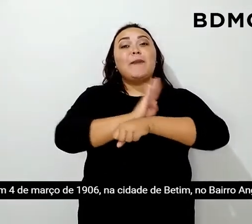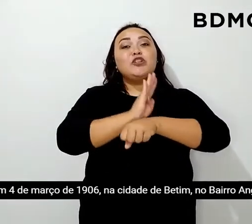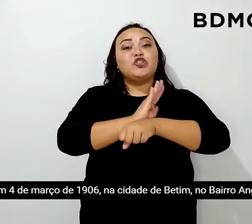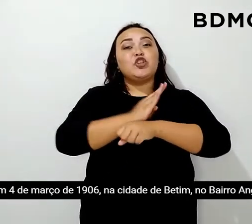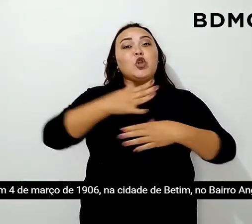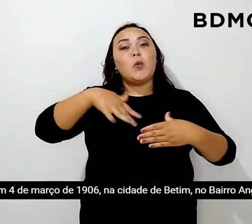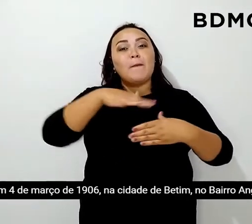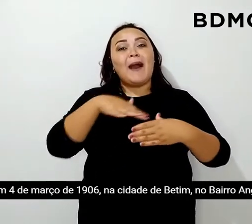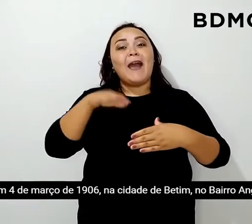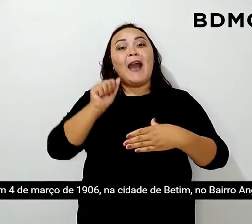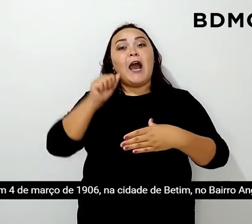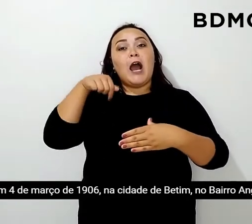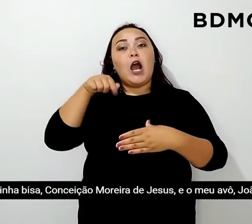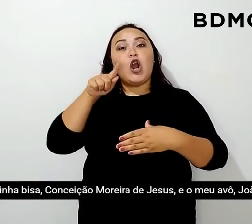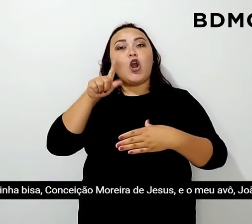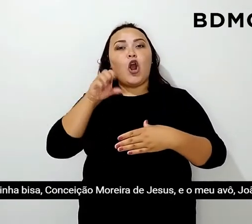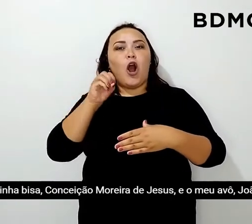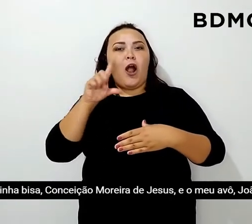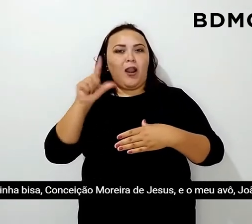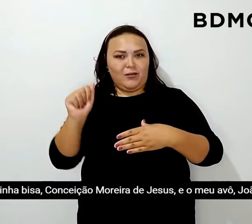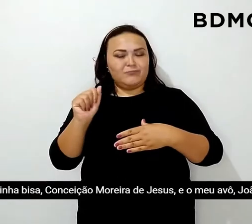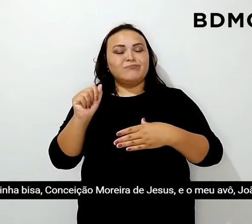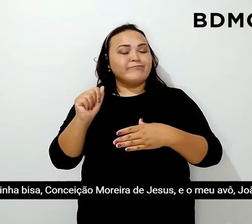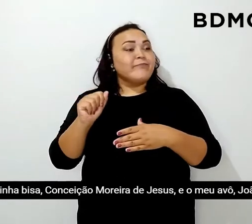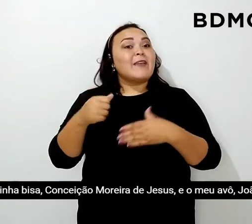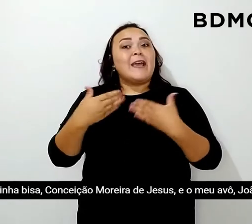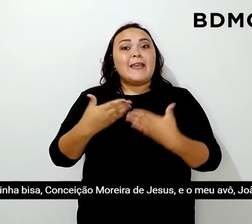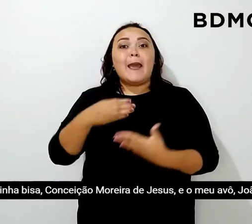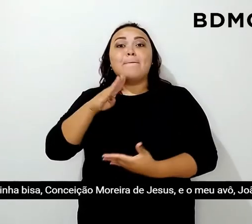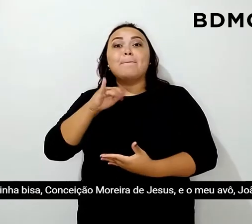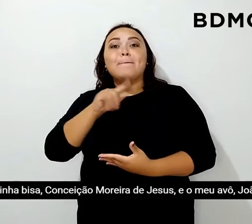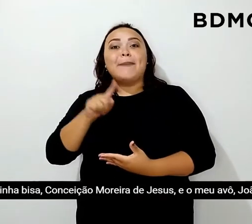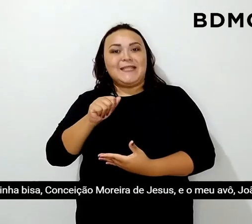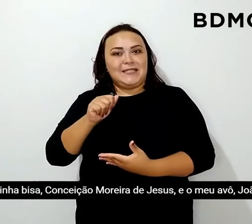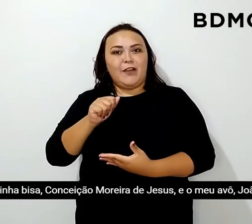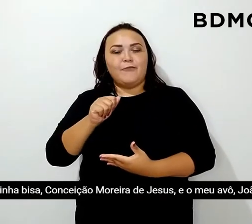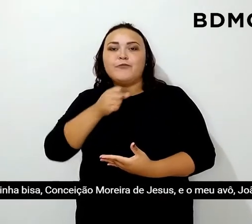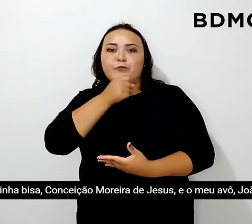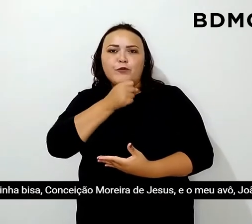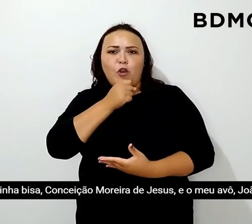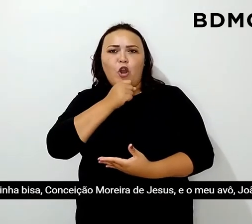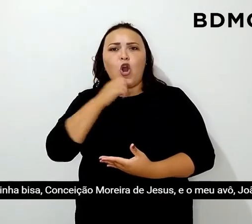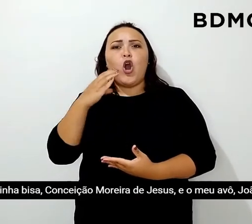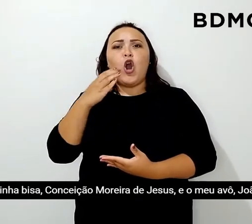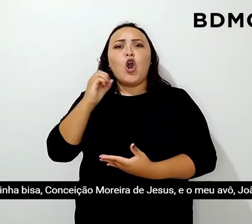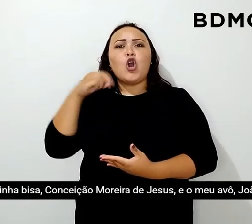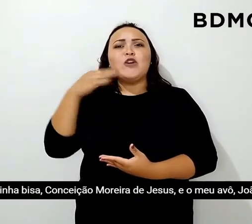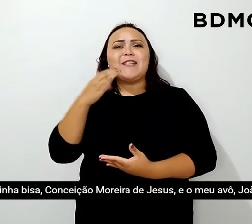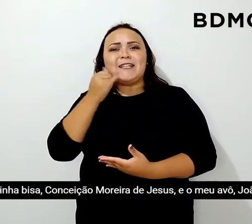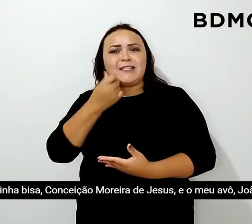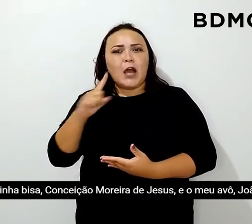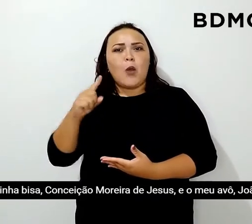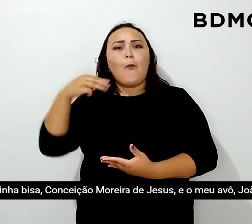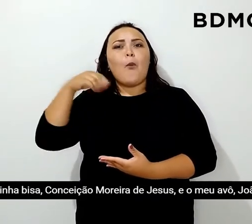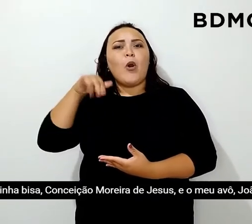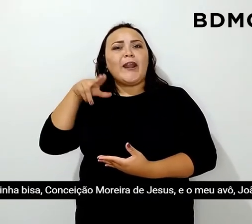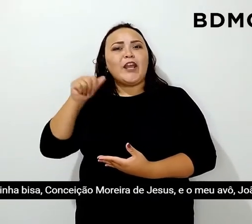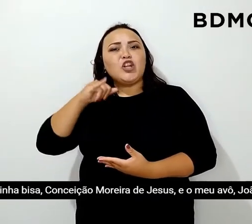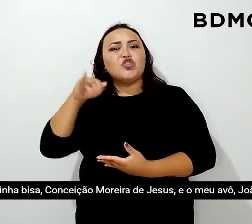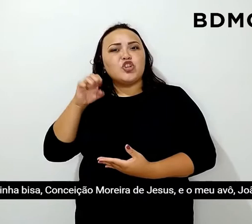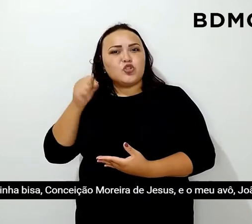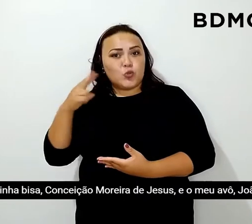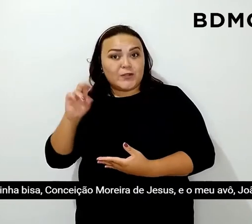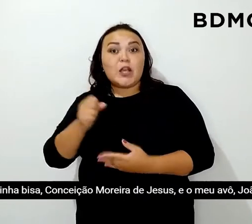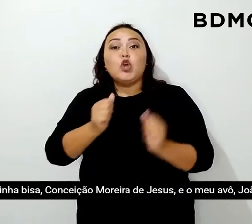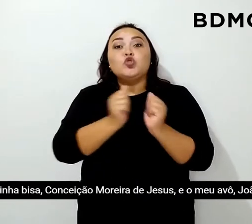cidade de Betim, no bairro Angola. E a minha bisa, Conceição Moreira de Jesus,